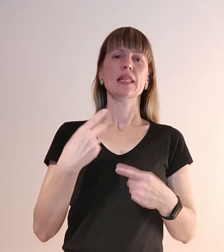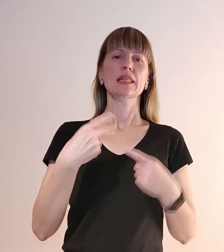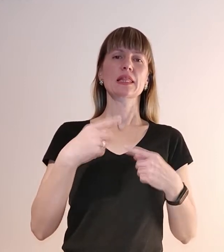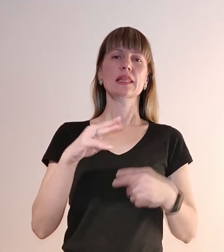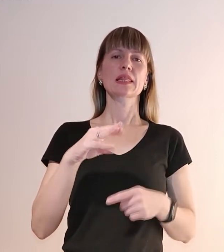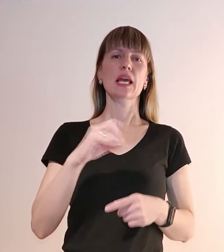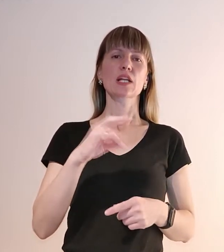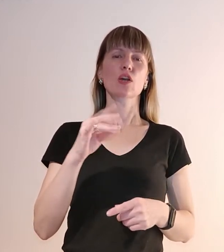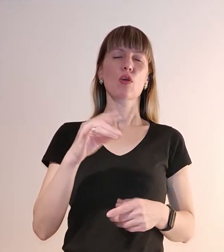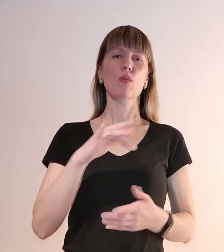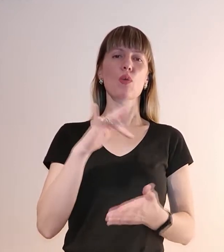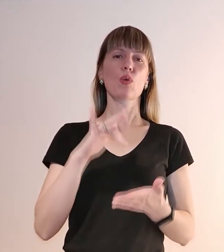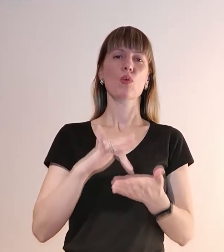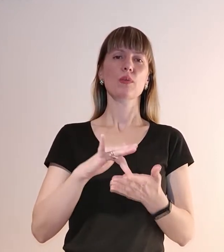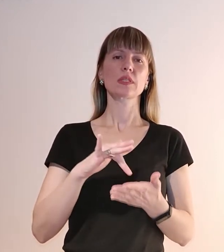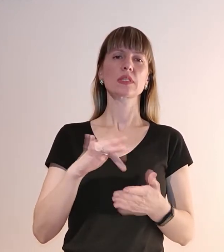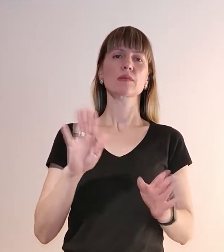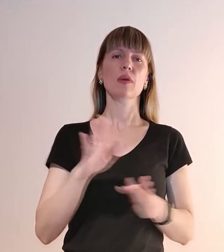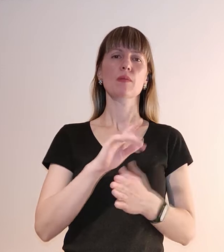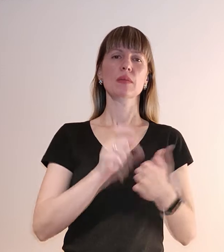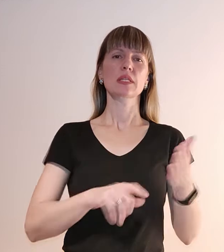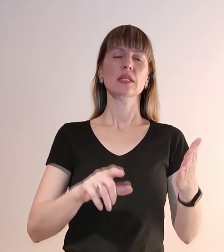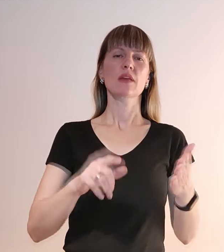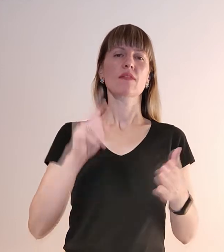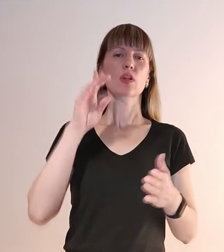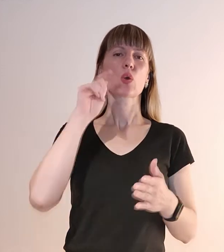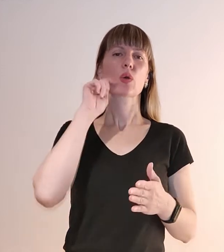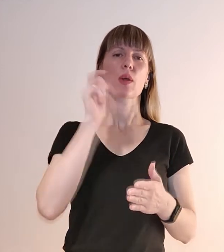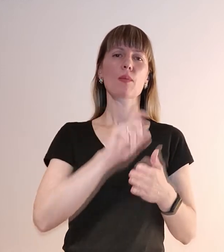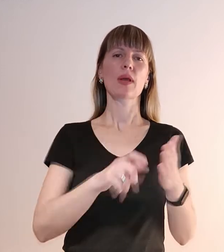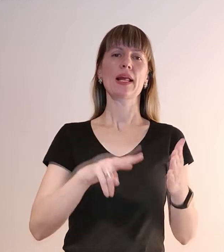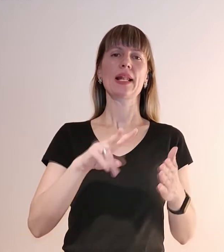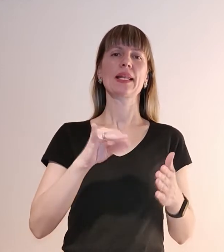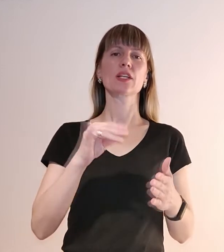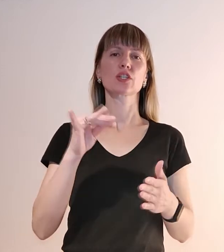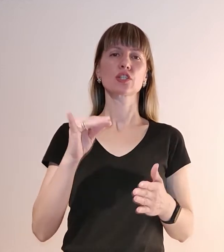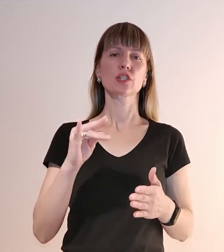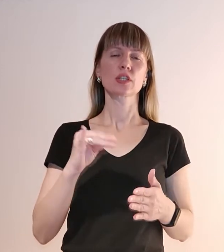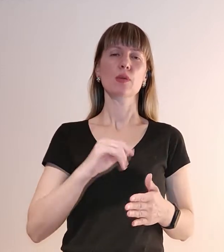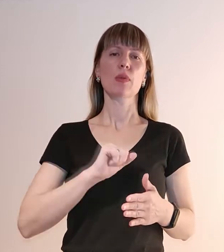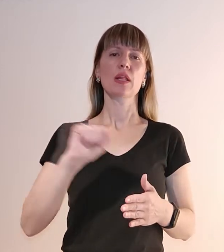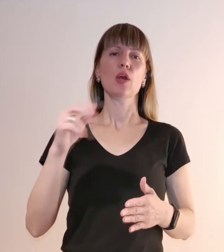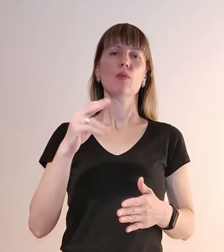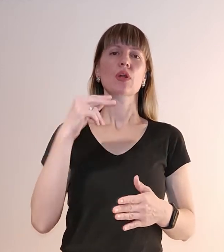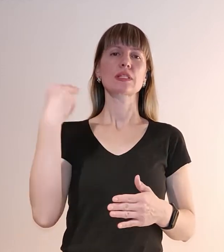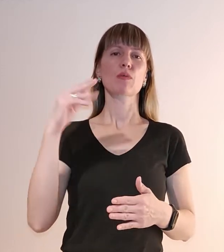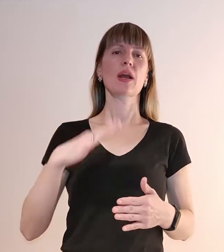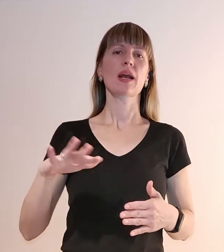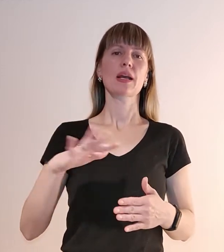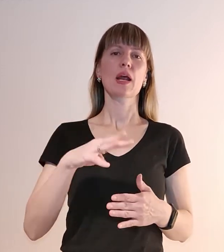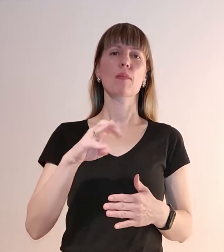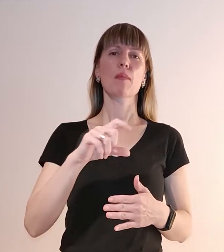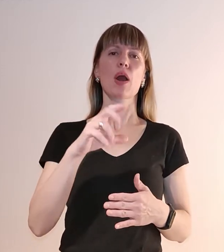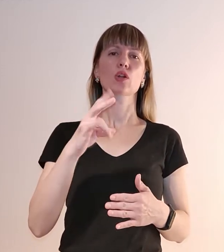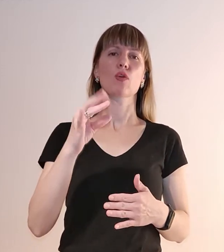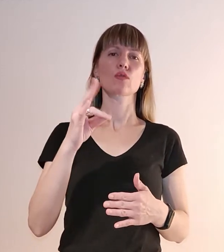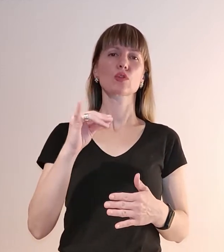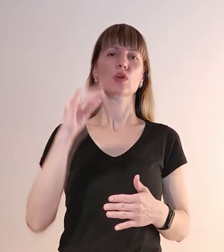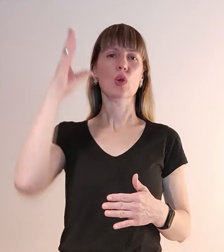Сердюк співав пісні на вірші відомих українських поетів. Ліричні, патріотичні, про Запорізький край, Махновську та Козацьку водницю.